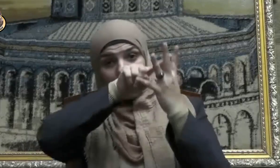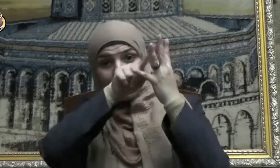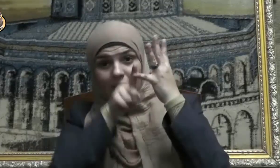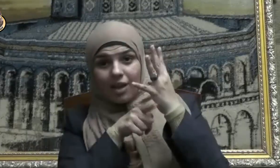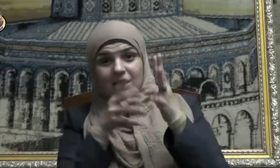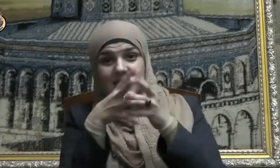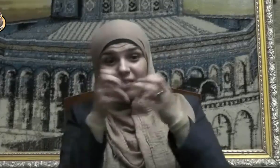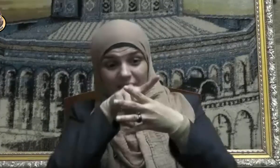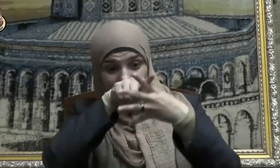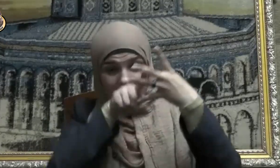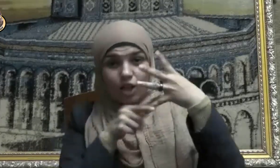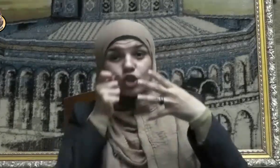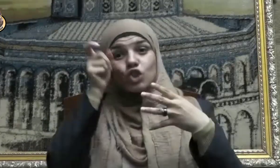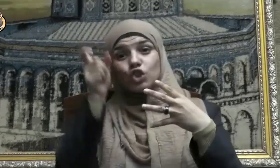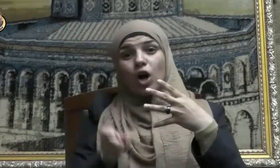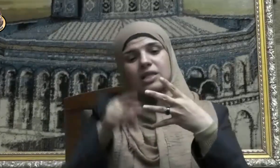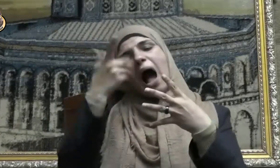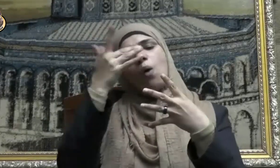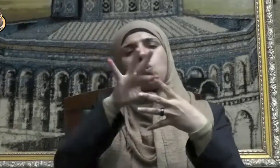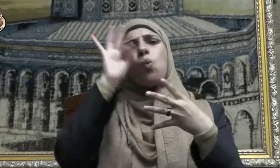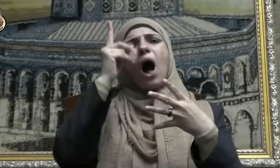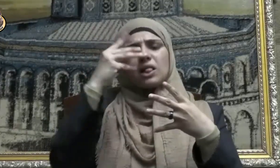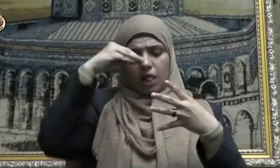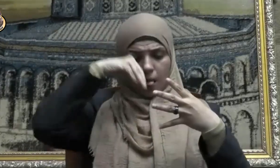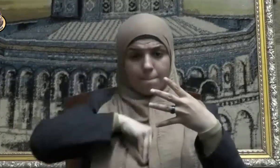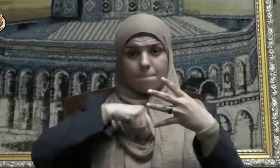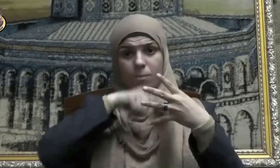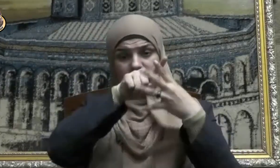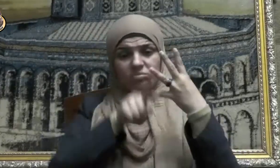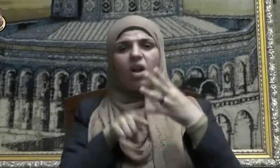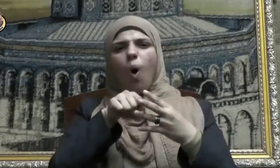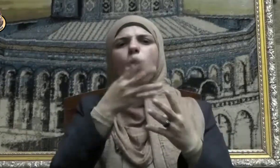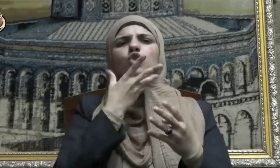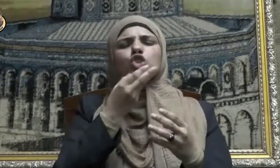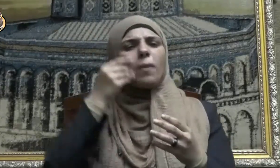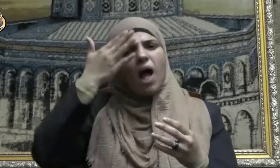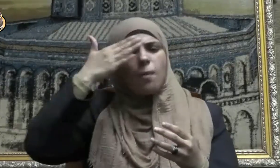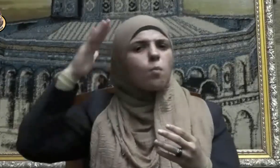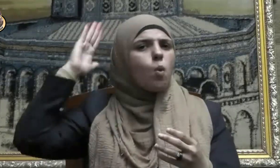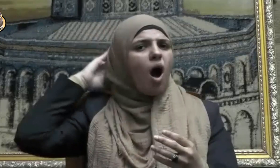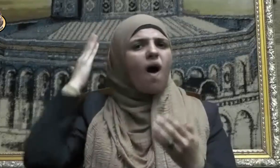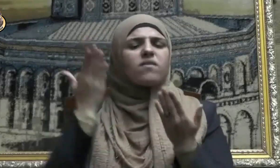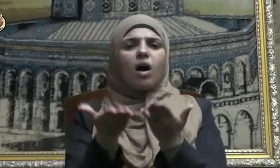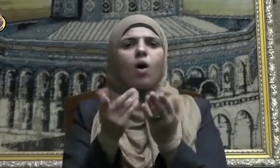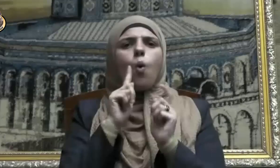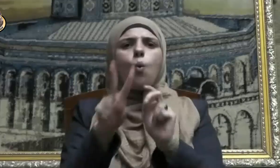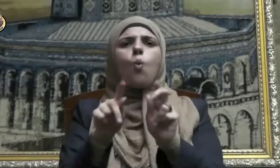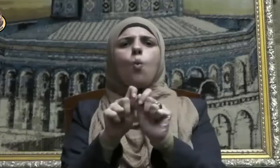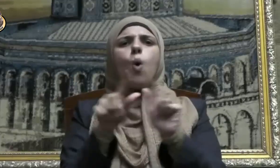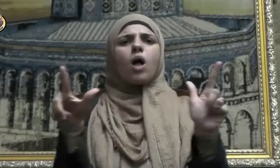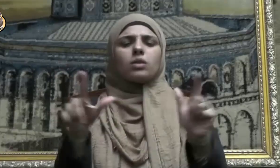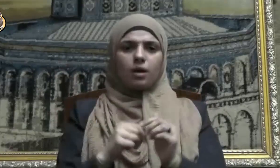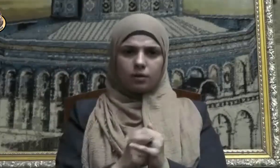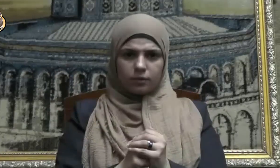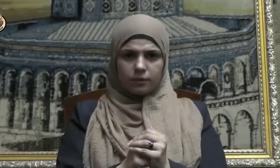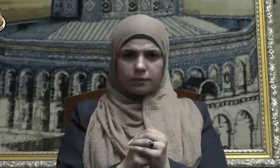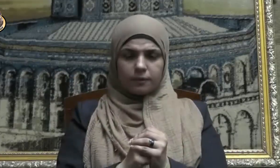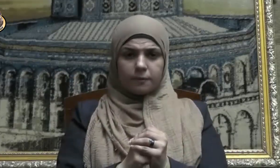أو خصلة واحدة منها كان منافقا وهذه